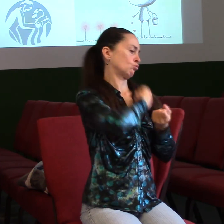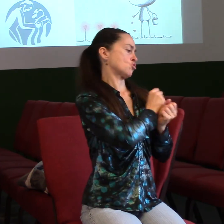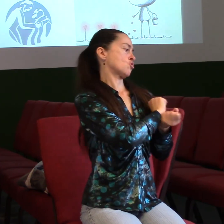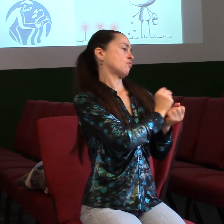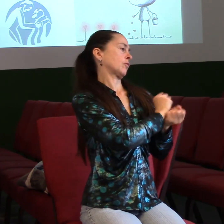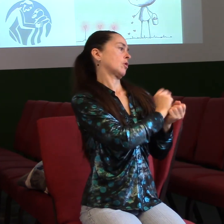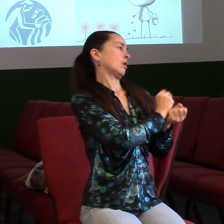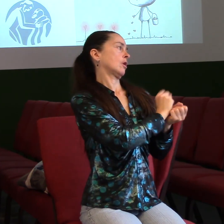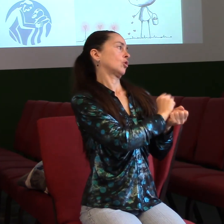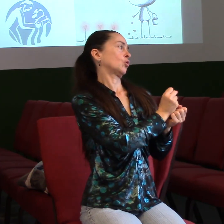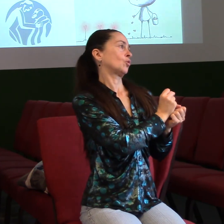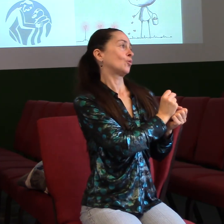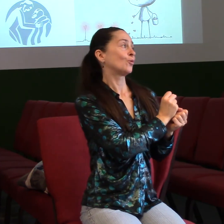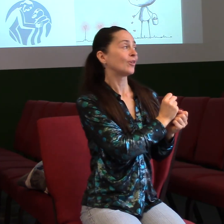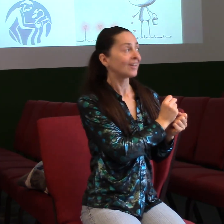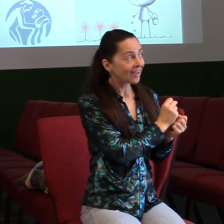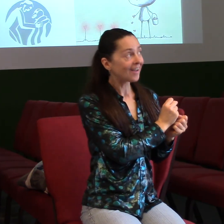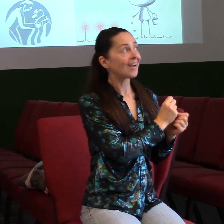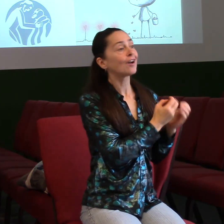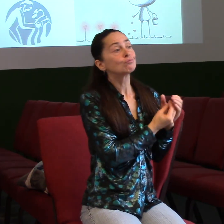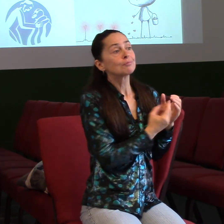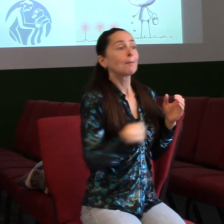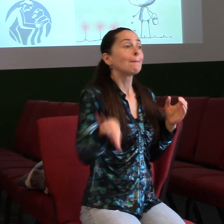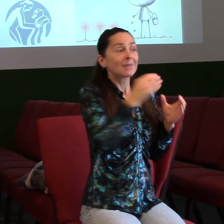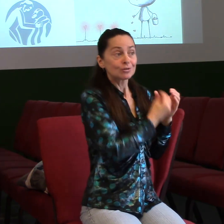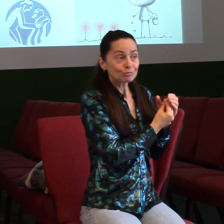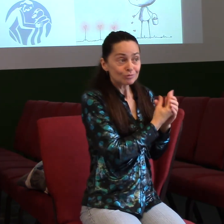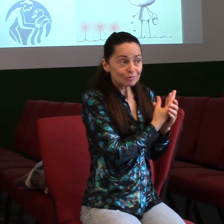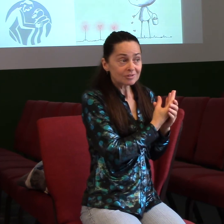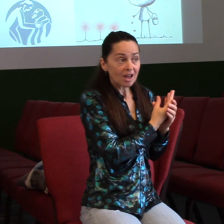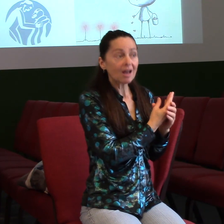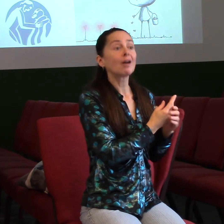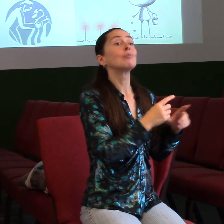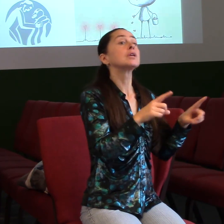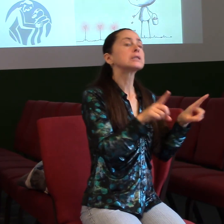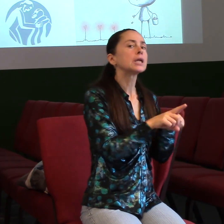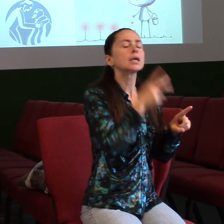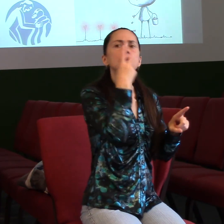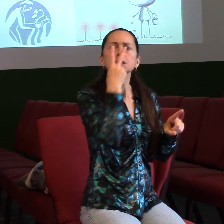A tak bysme neměli být překvapení z toho, že druhý jsou taky nedokonalí. Že druhý také řeší a dělají chyby.